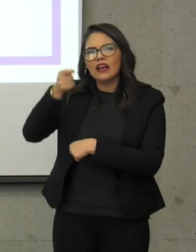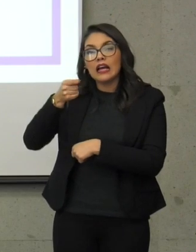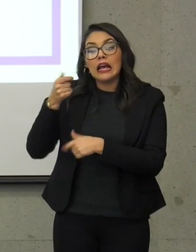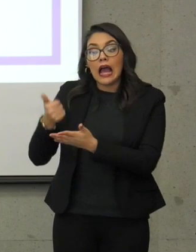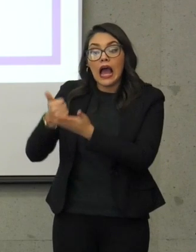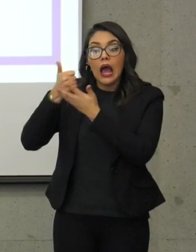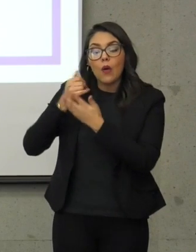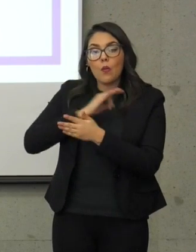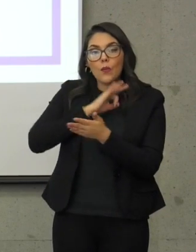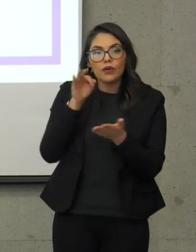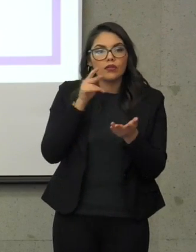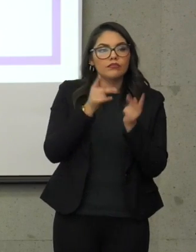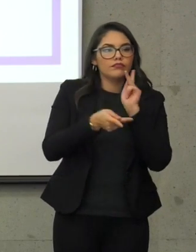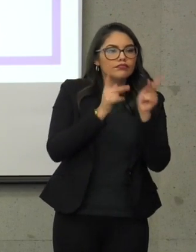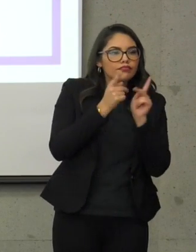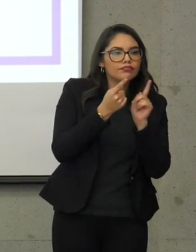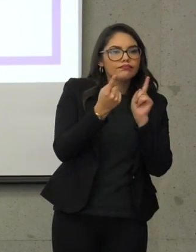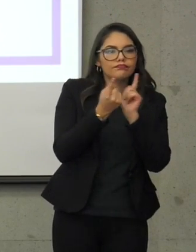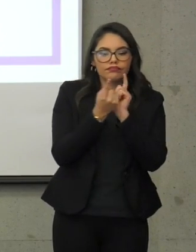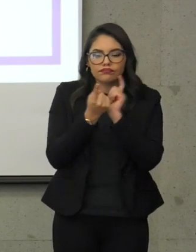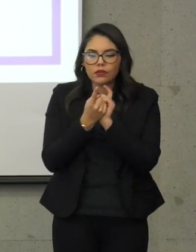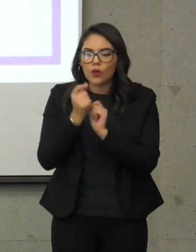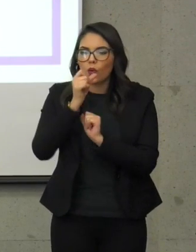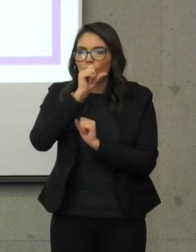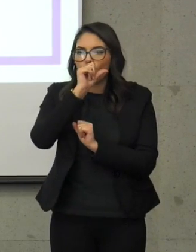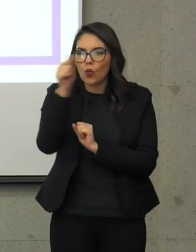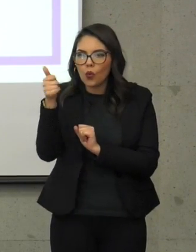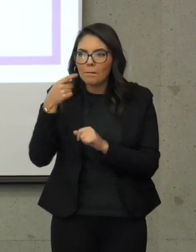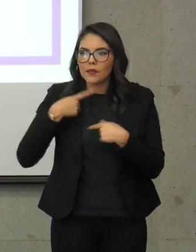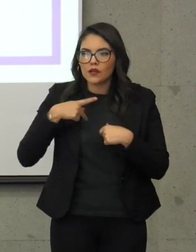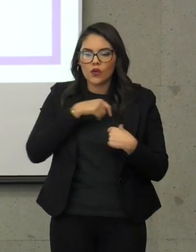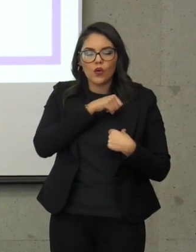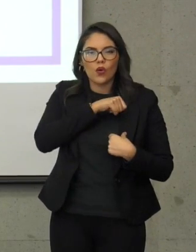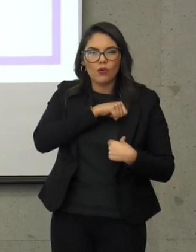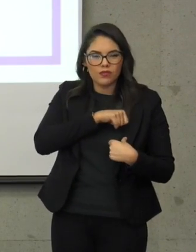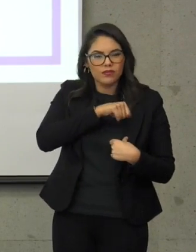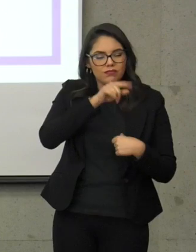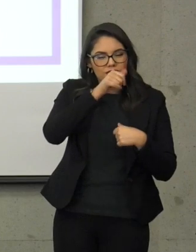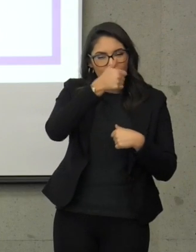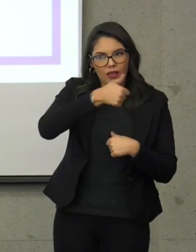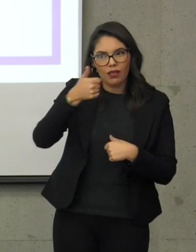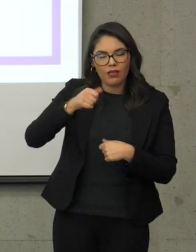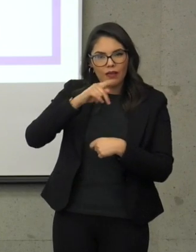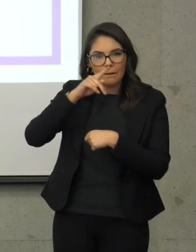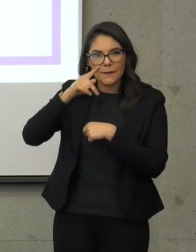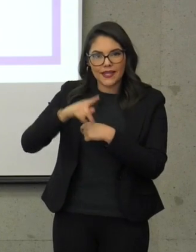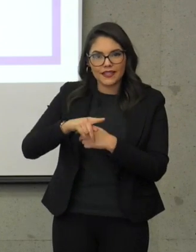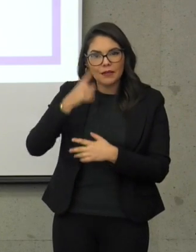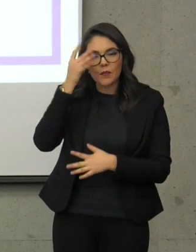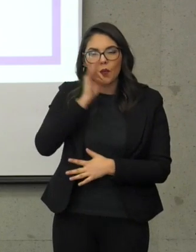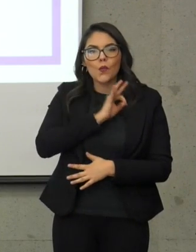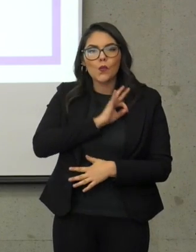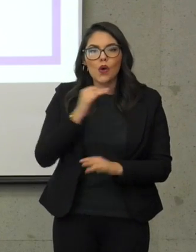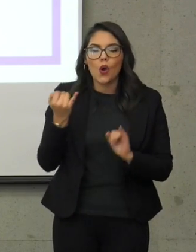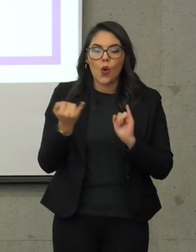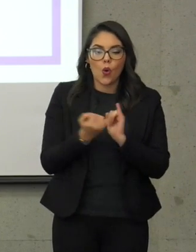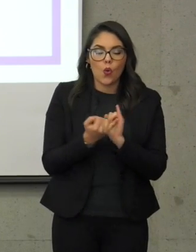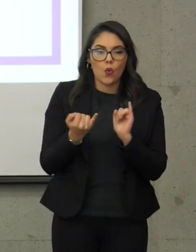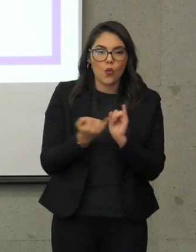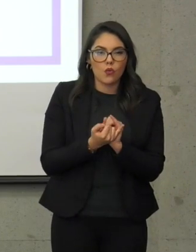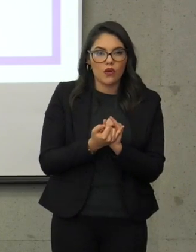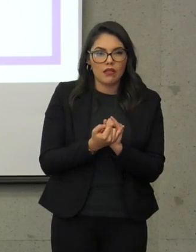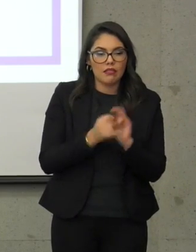con los consulados, para agenda migratoria y también para cualquier agenda,